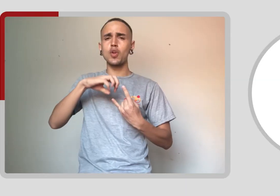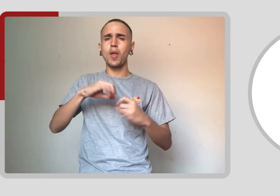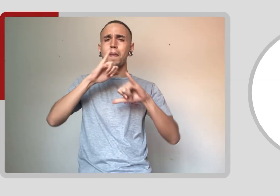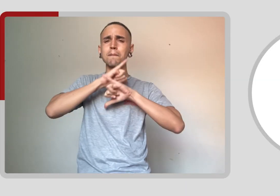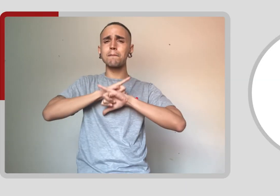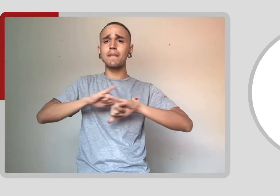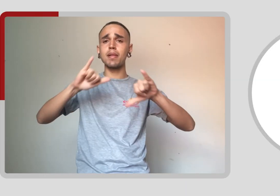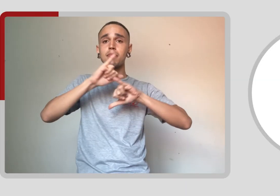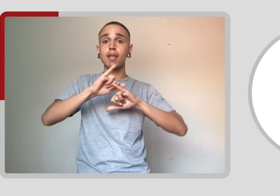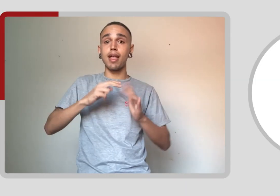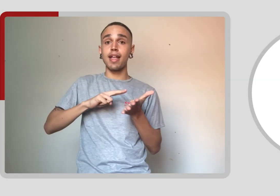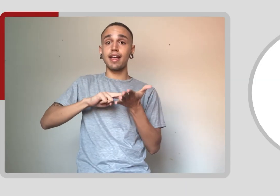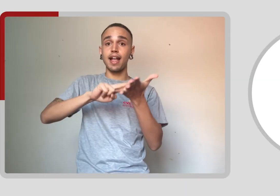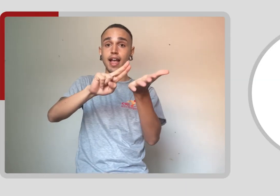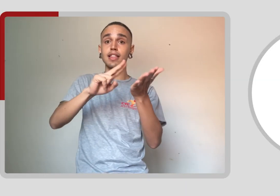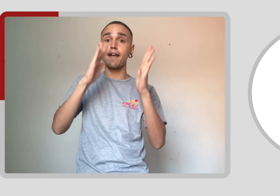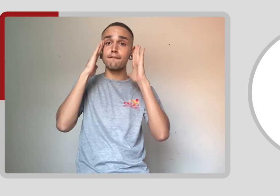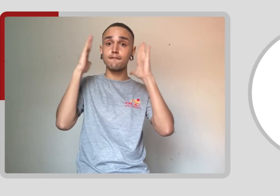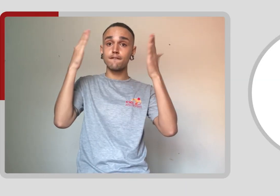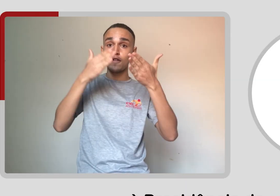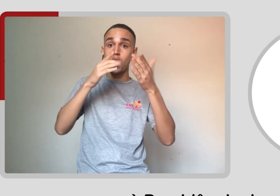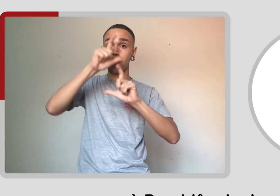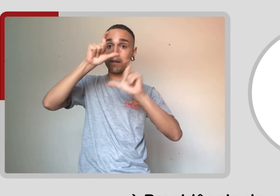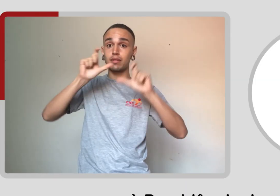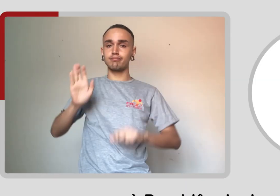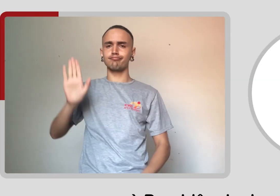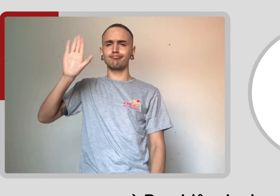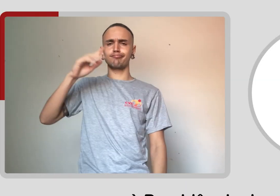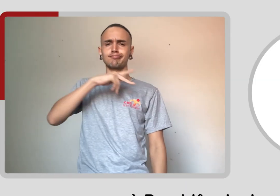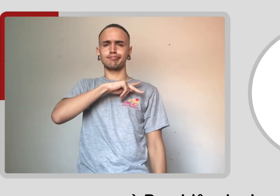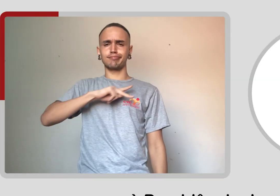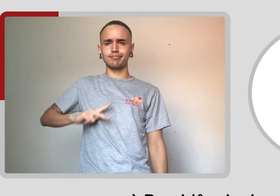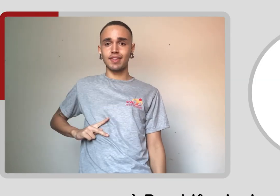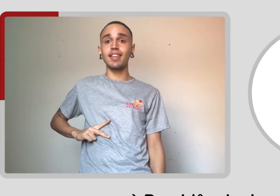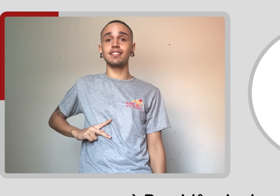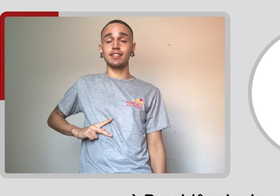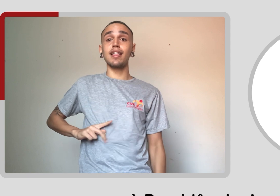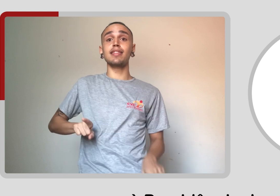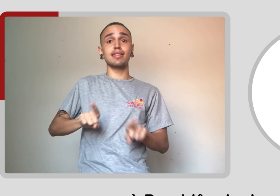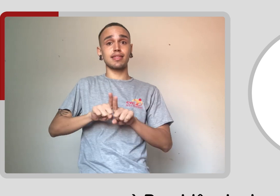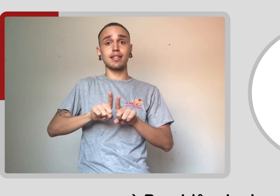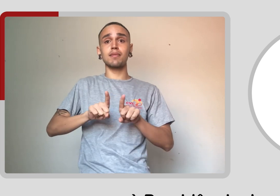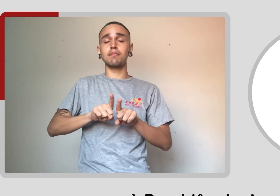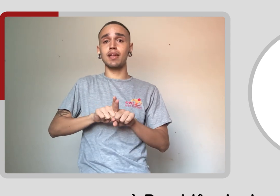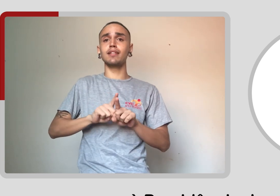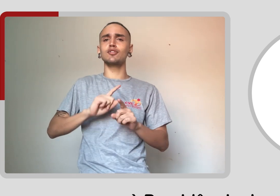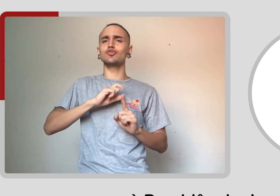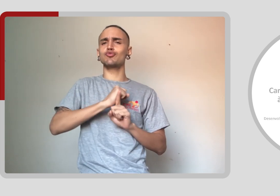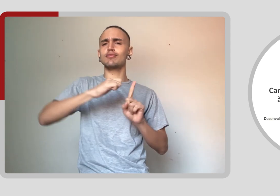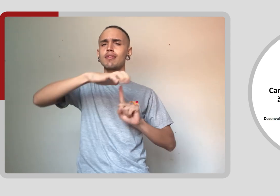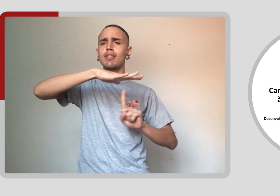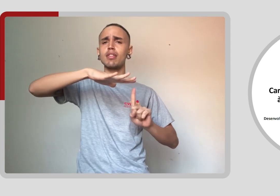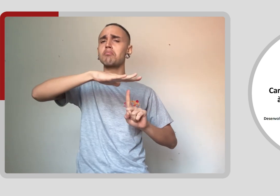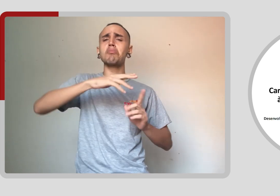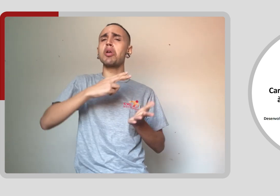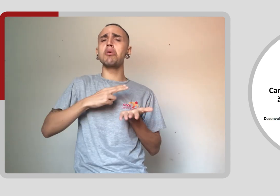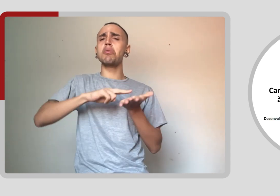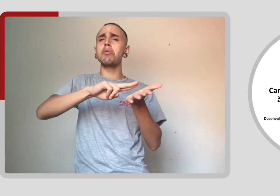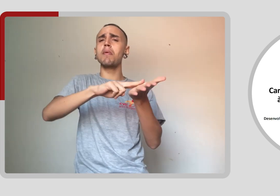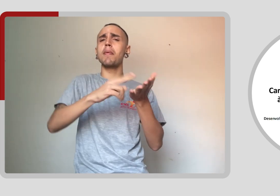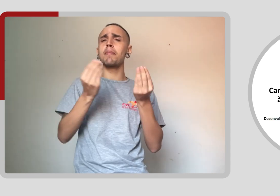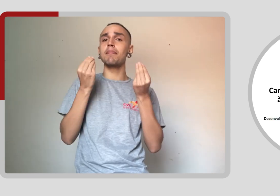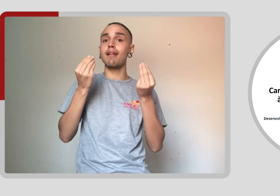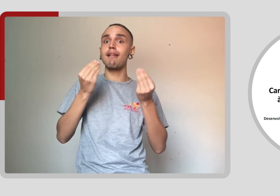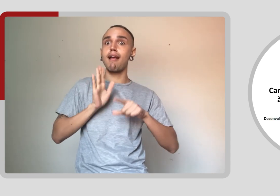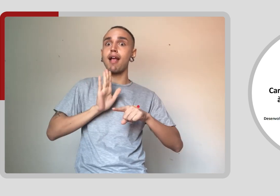A Fiocruz divulgou uma carta aos candidatos à Presidência da República e à Sociedade. O documento busca